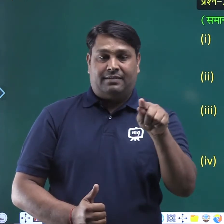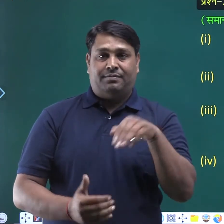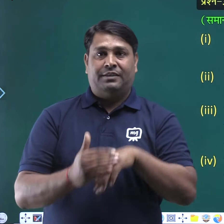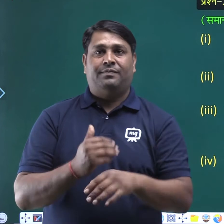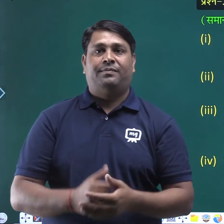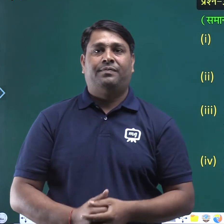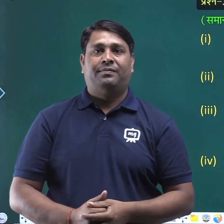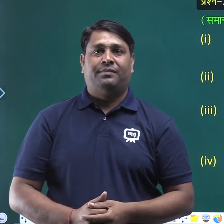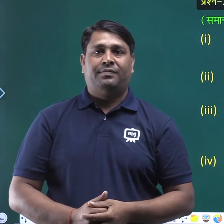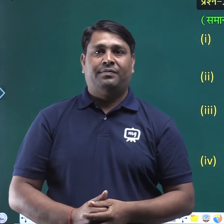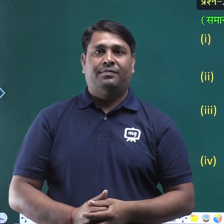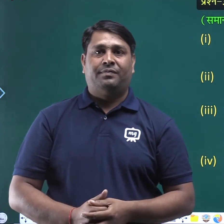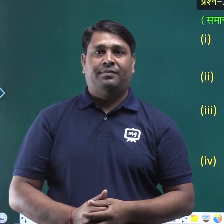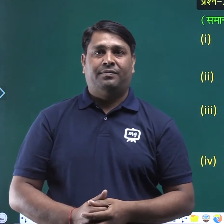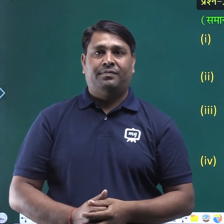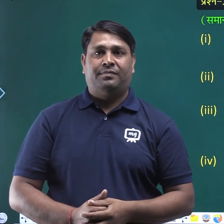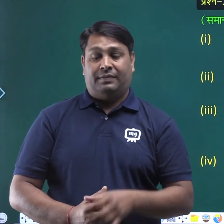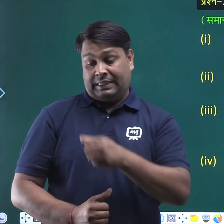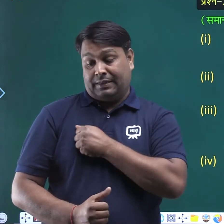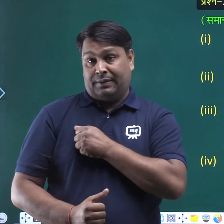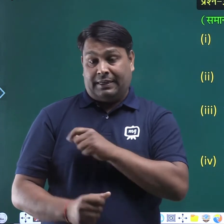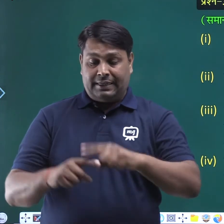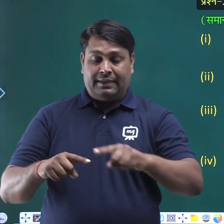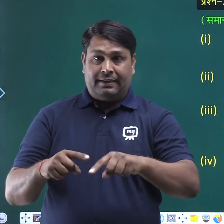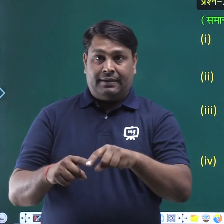हमारे निर्वाचित